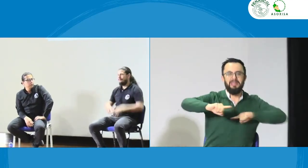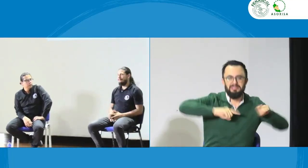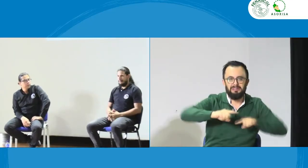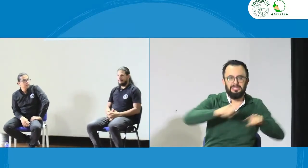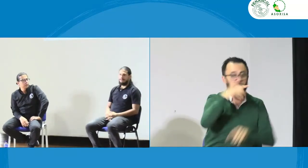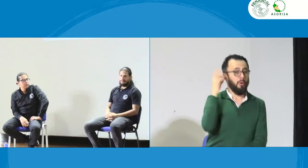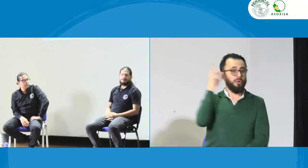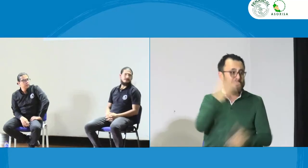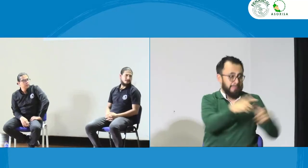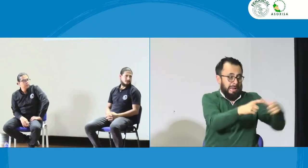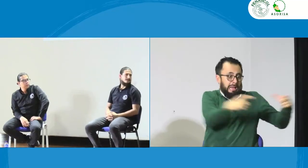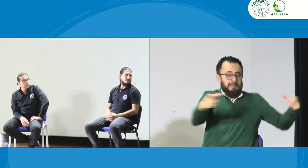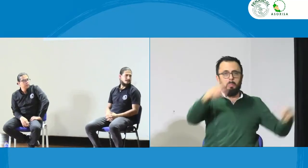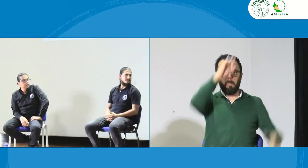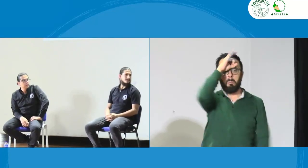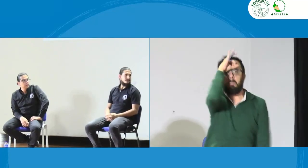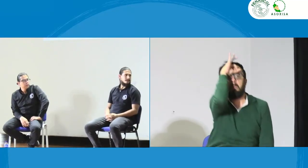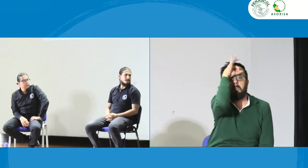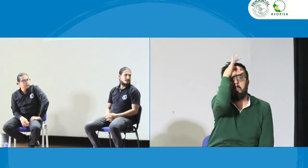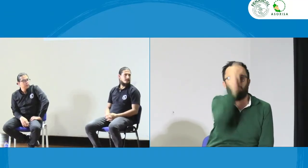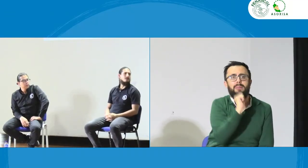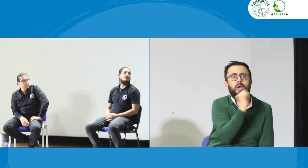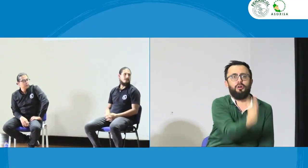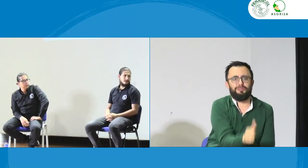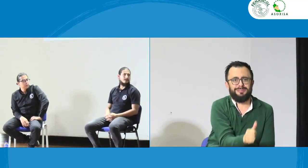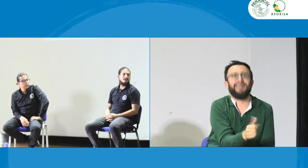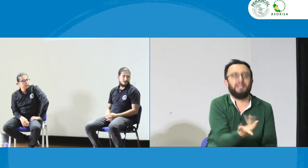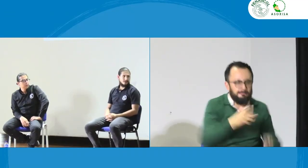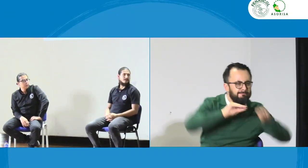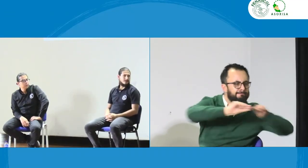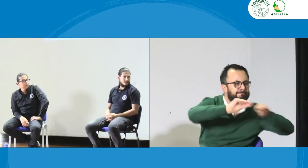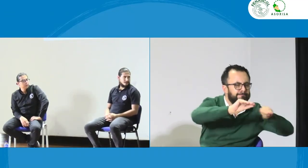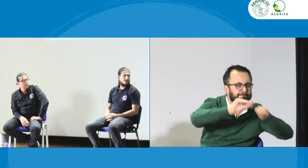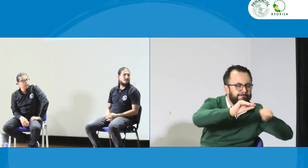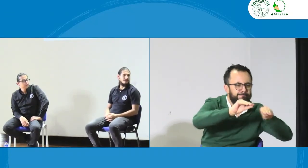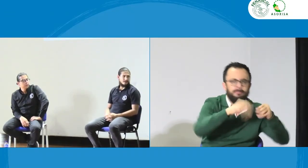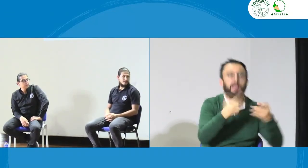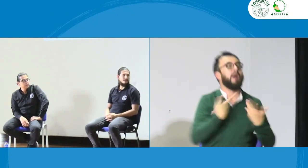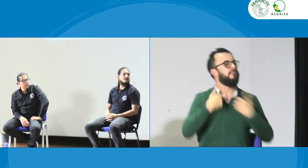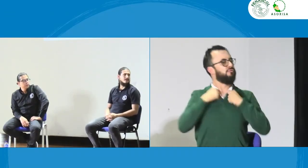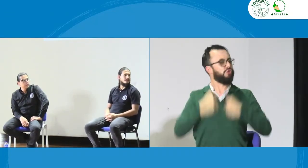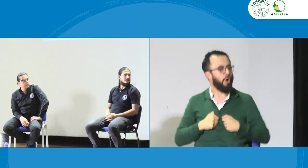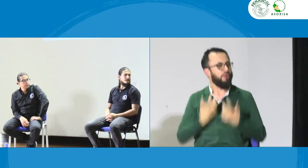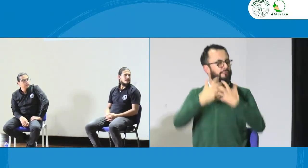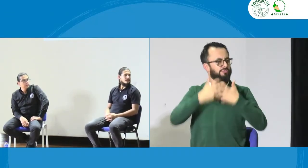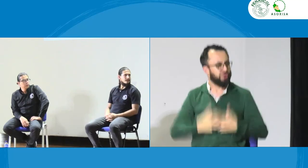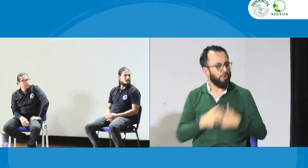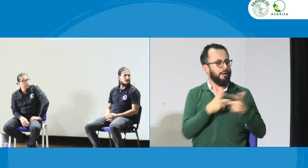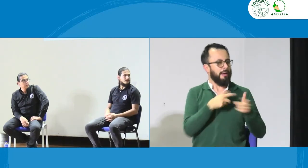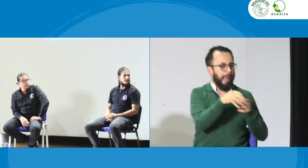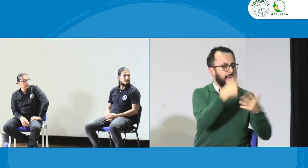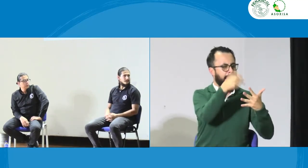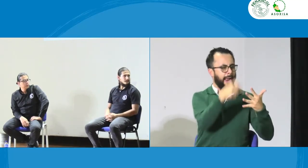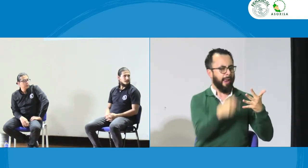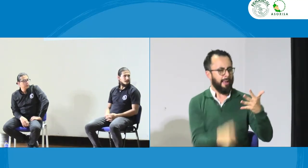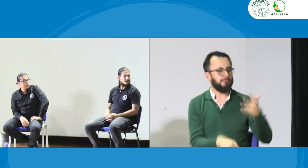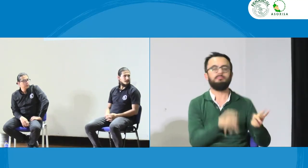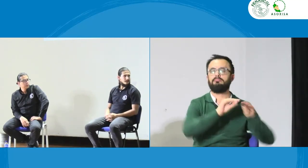a los docentes a las entidades administrativos los demás oyentes que no tienen ni idea de qué se trata el rol del